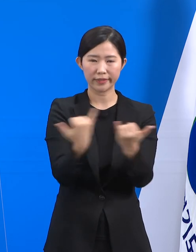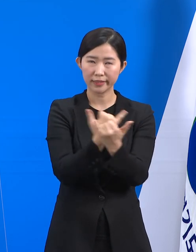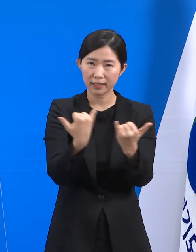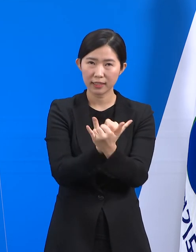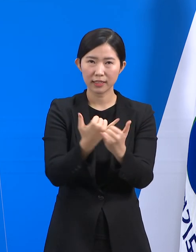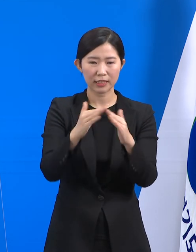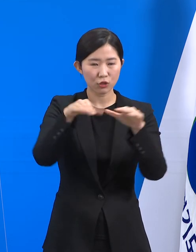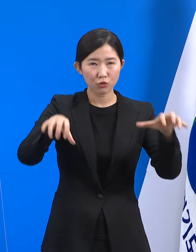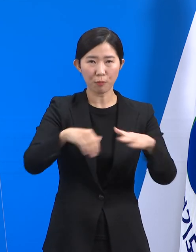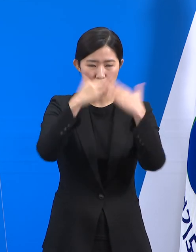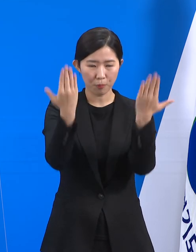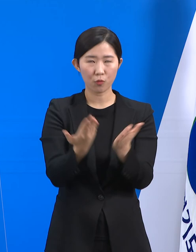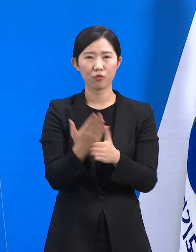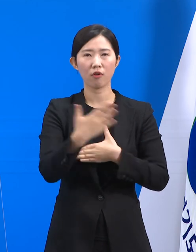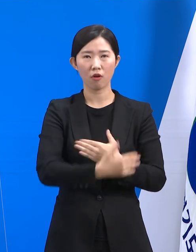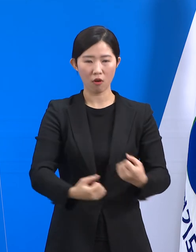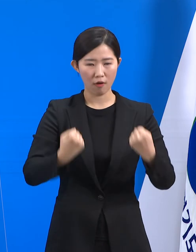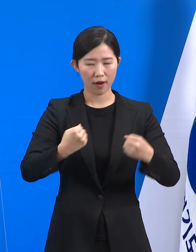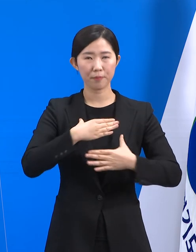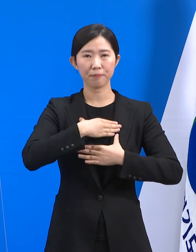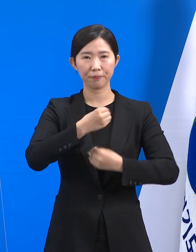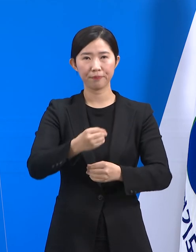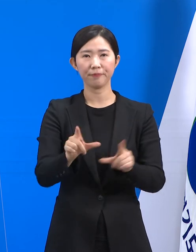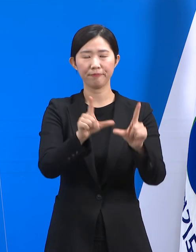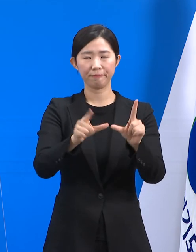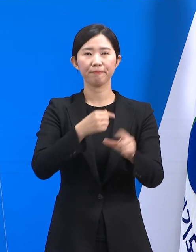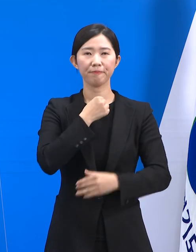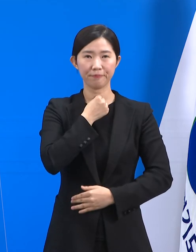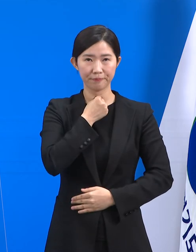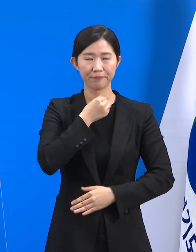무탈하고 평안하시기를 기원합니다. 감사합니다.